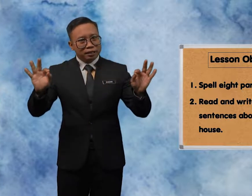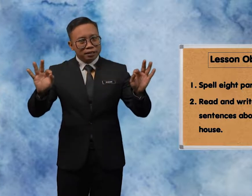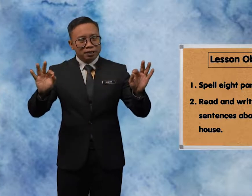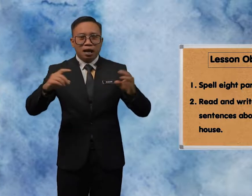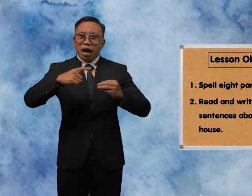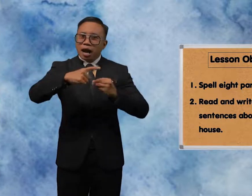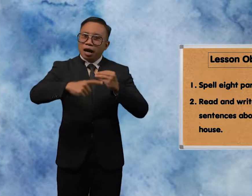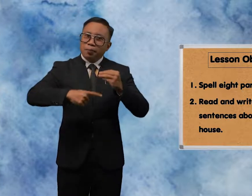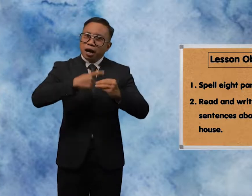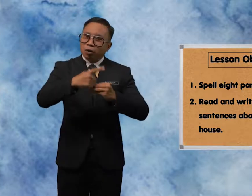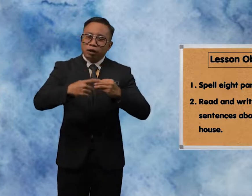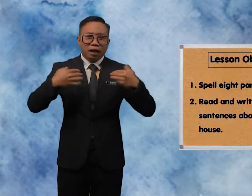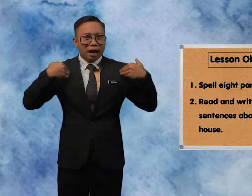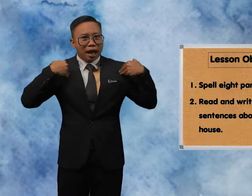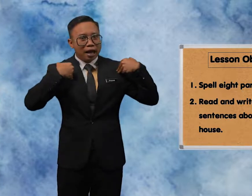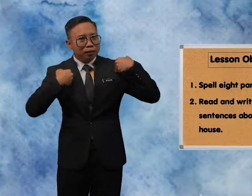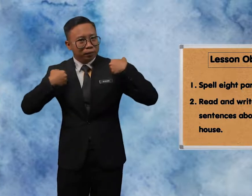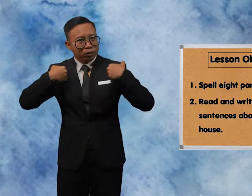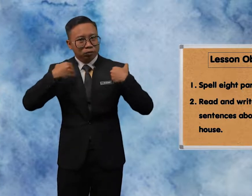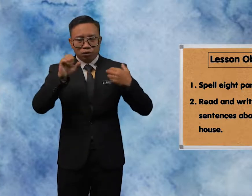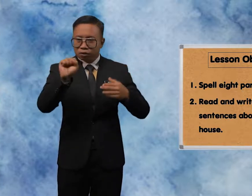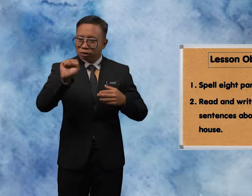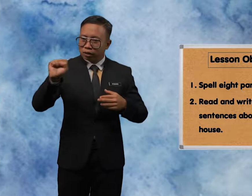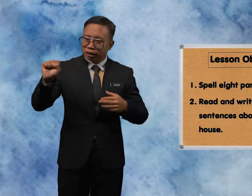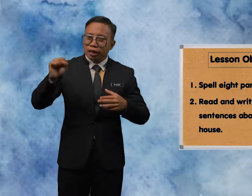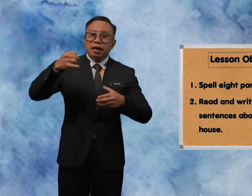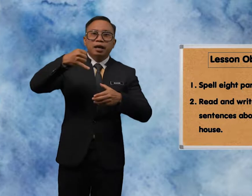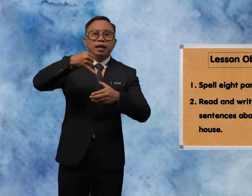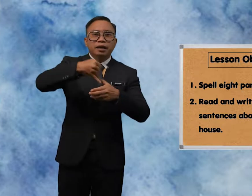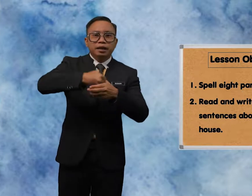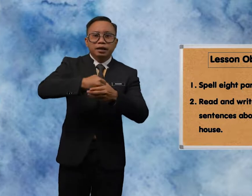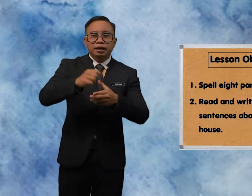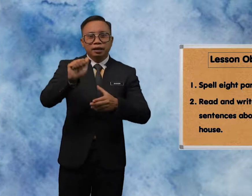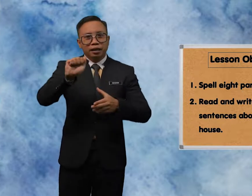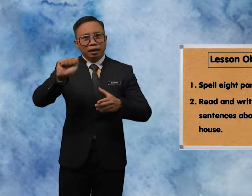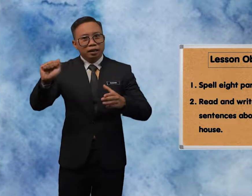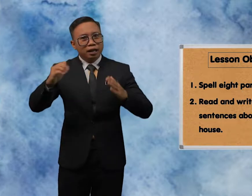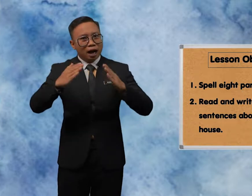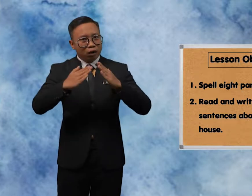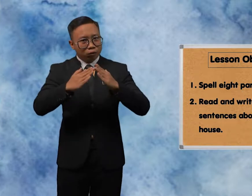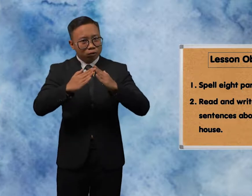about animals in a house.